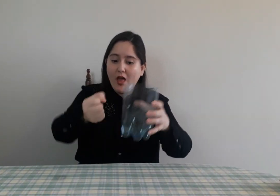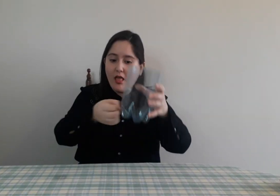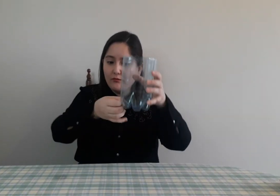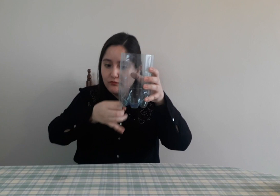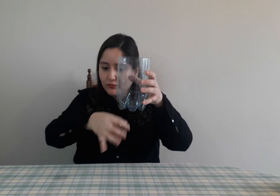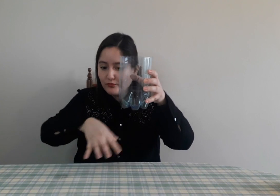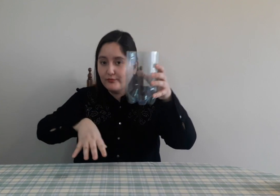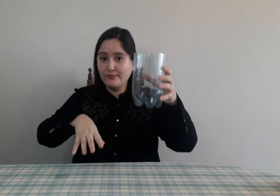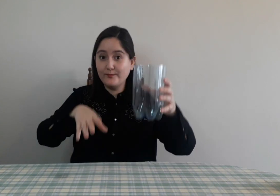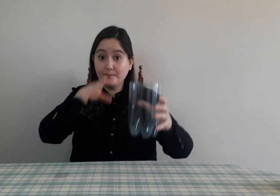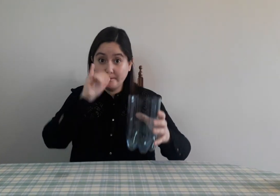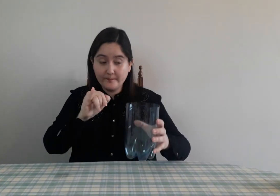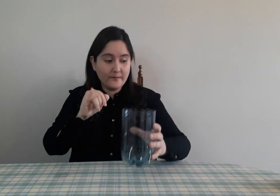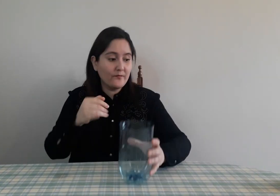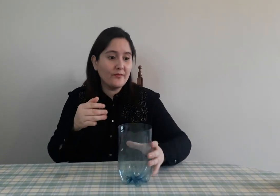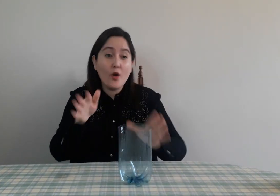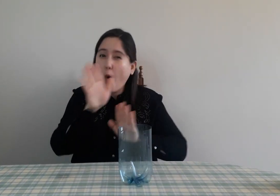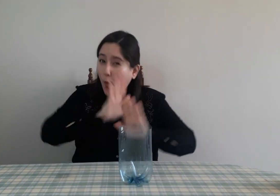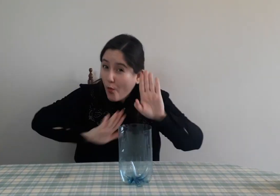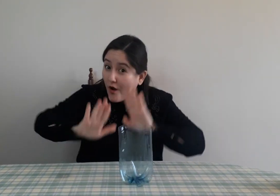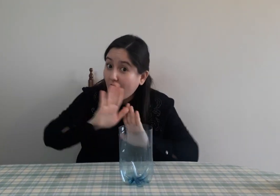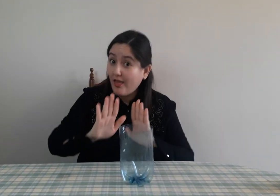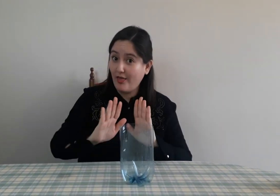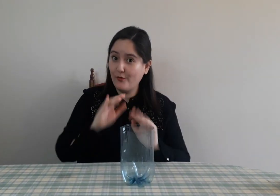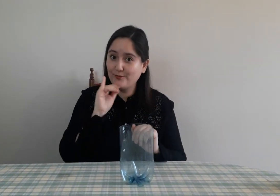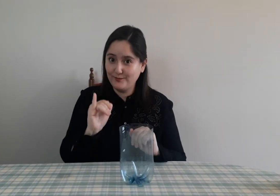pueda filtrarse por abajo. Con mucho cuidado hagan la silla.